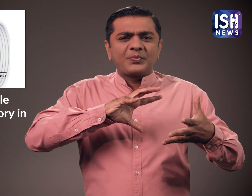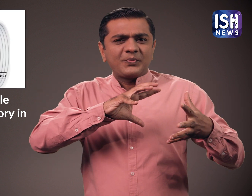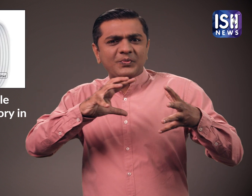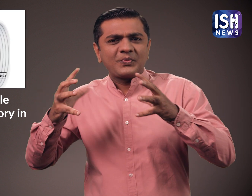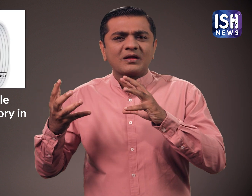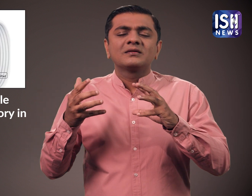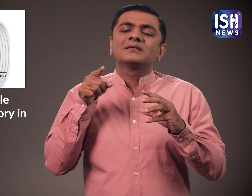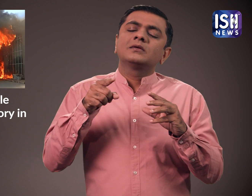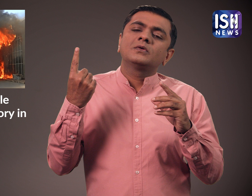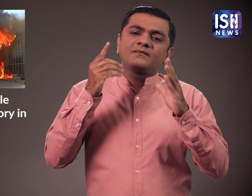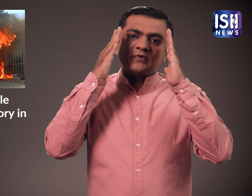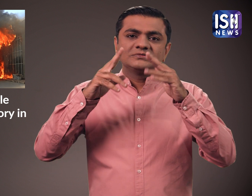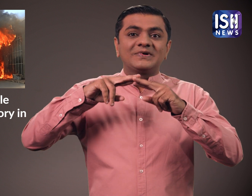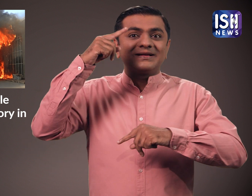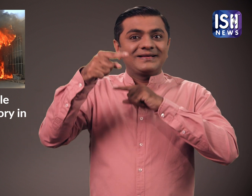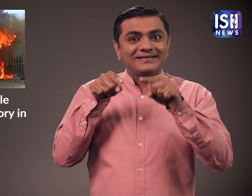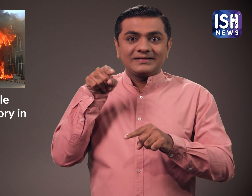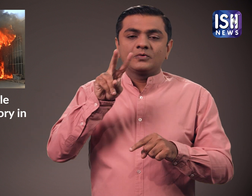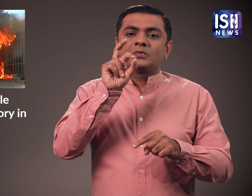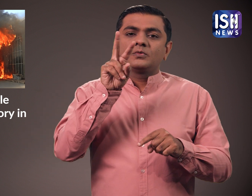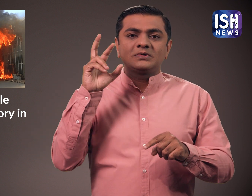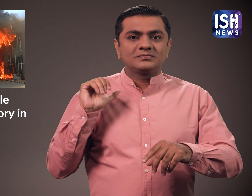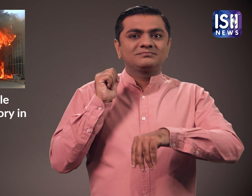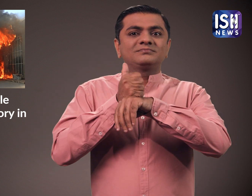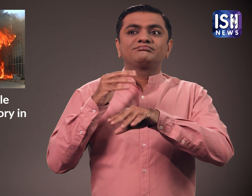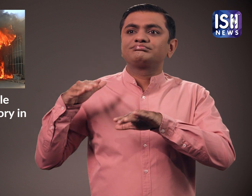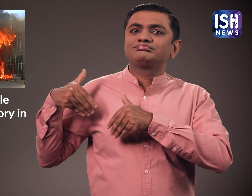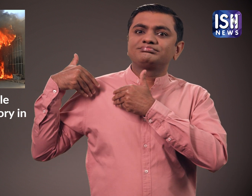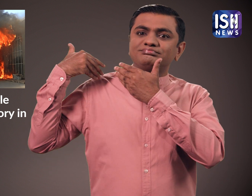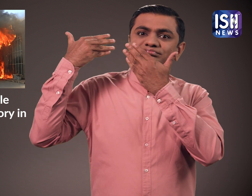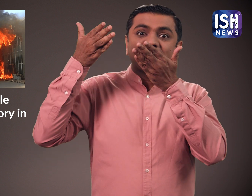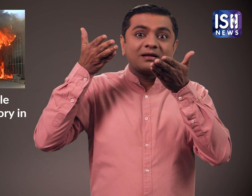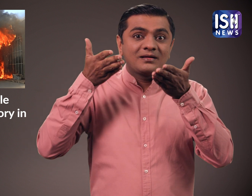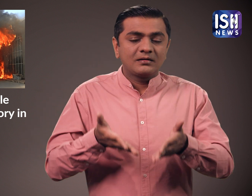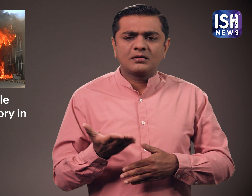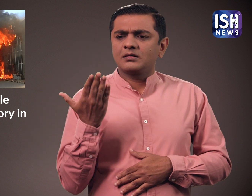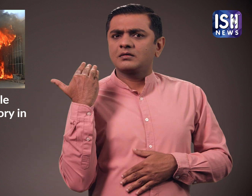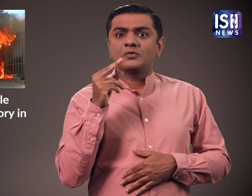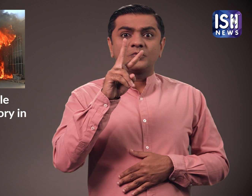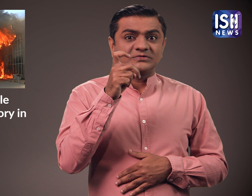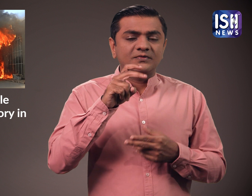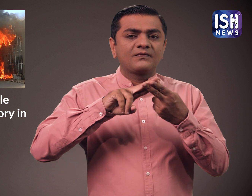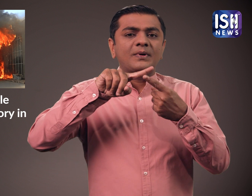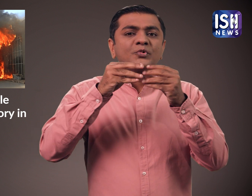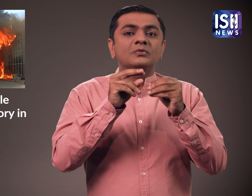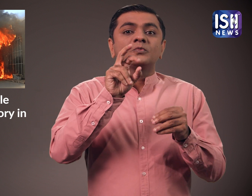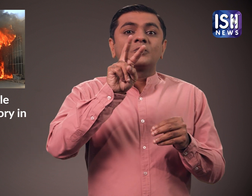है। 27 फरवरी 2023 को